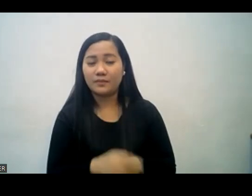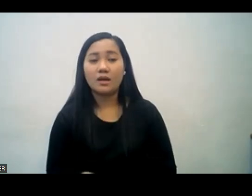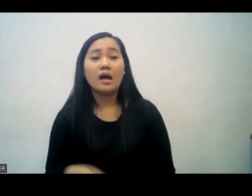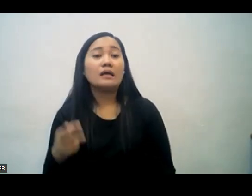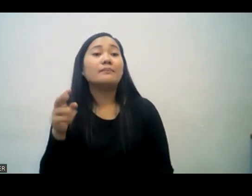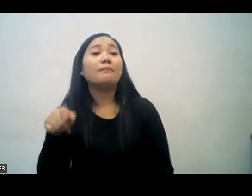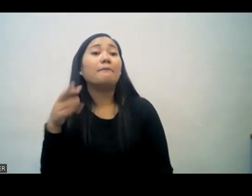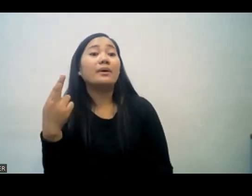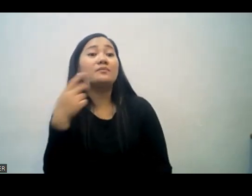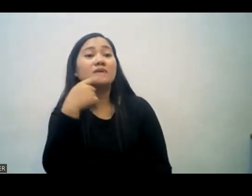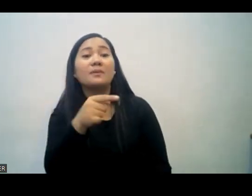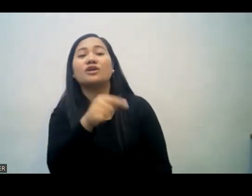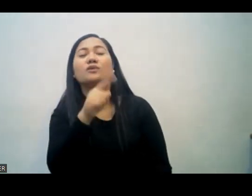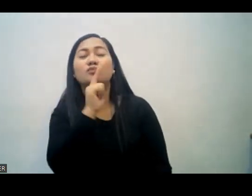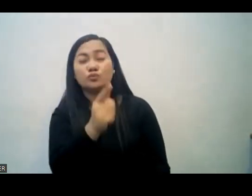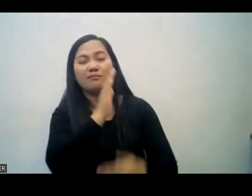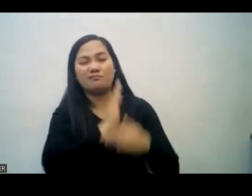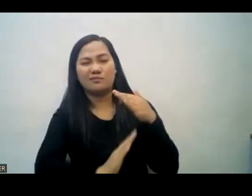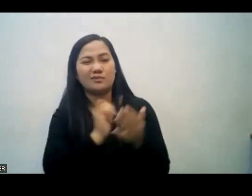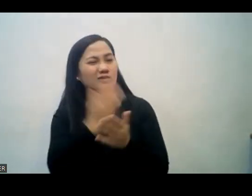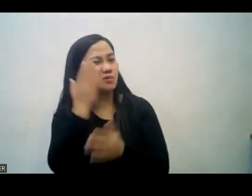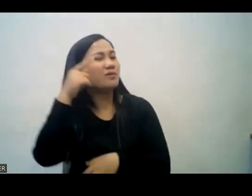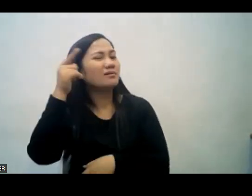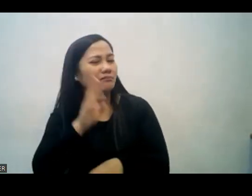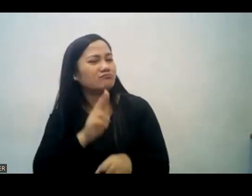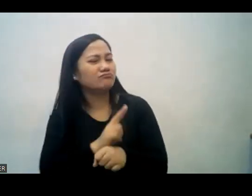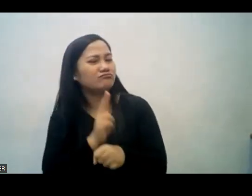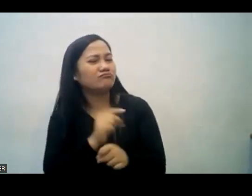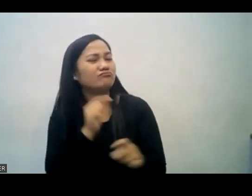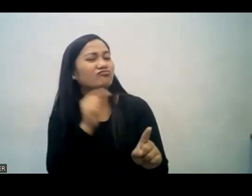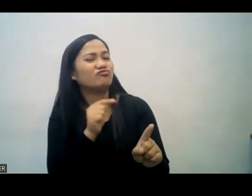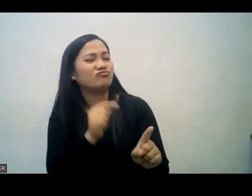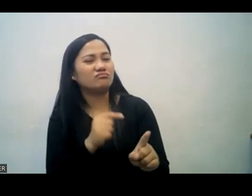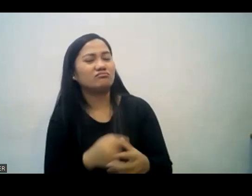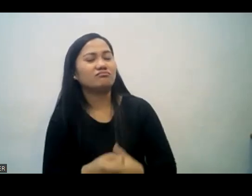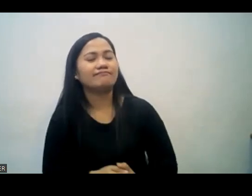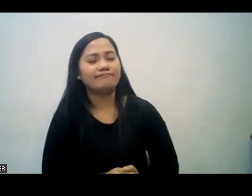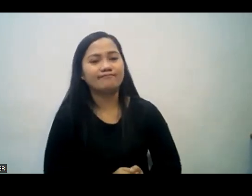kaya dahil siya ay mapagpakumbaba kaya sinabi ni Torrey na siya ay talagang ginamit ng Diyos